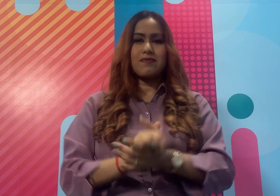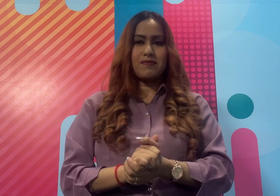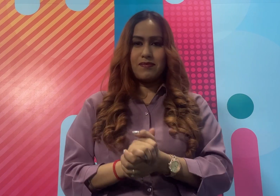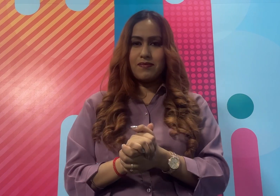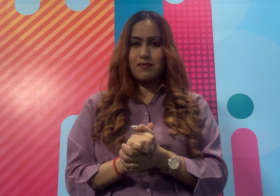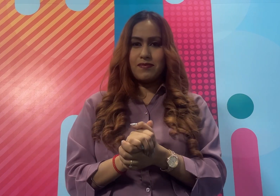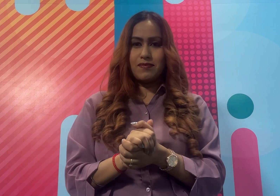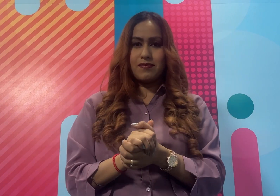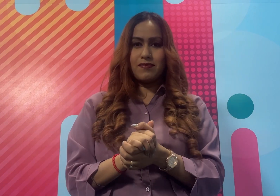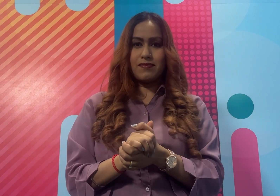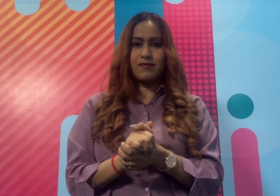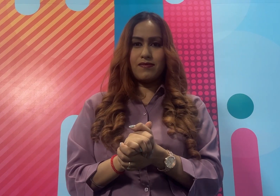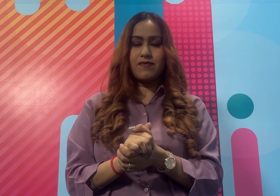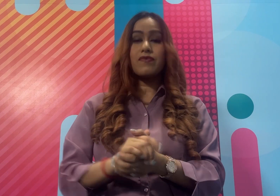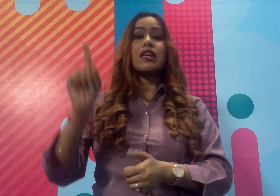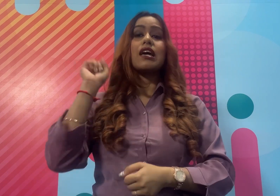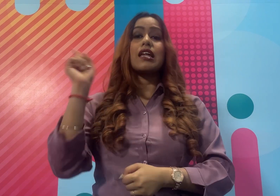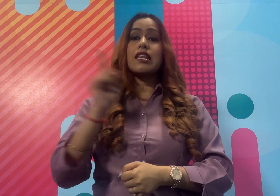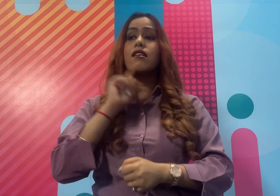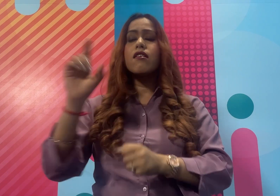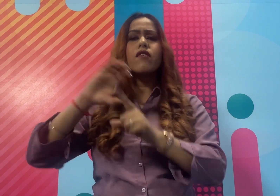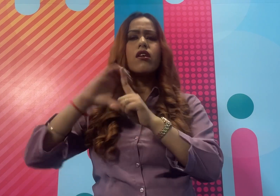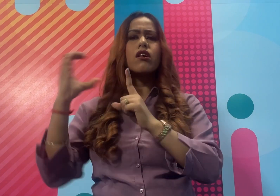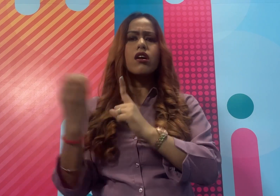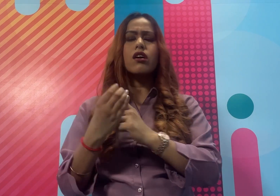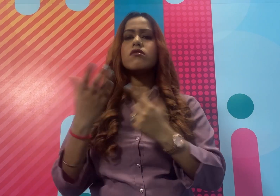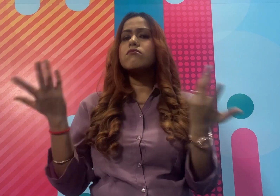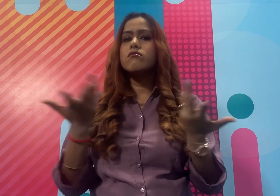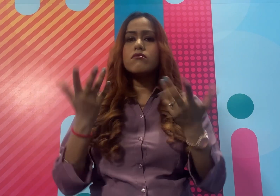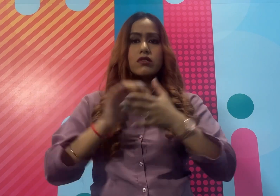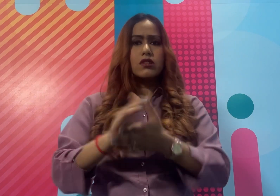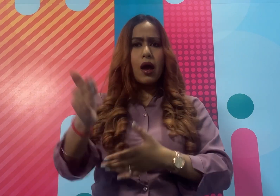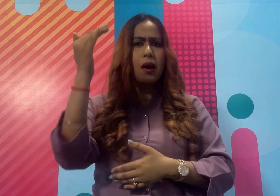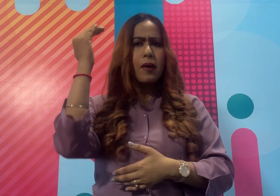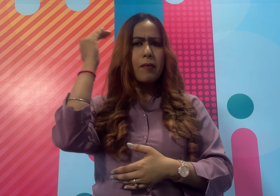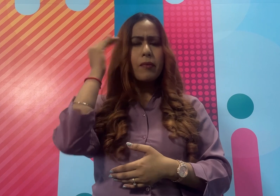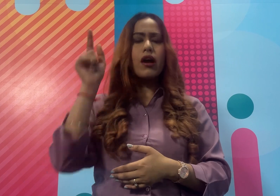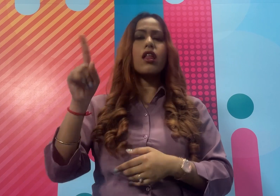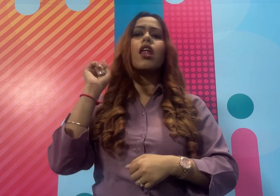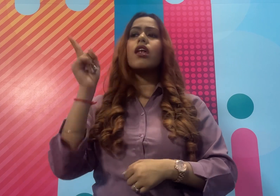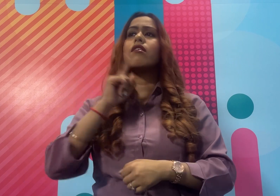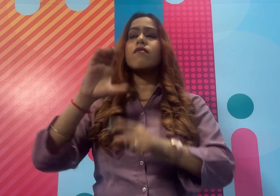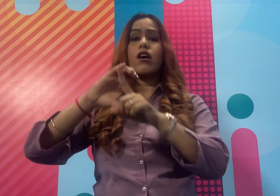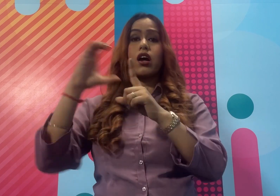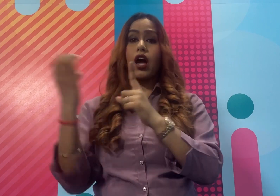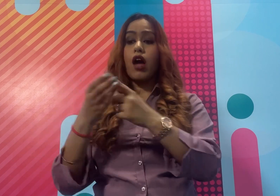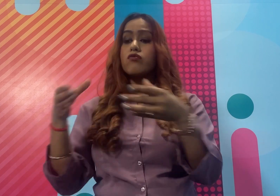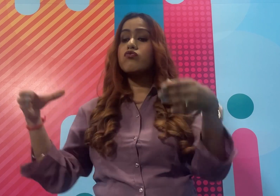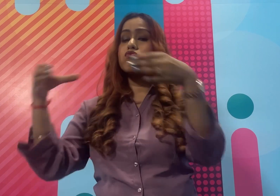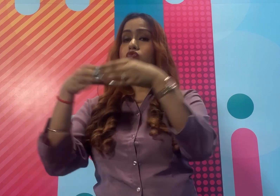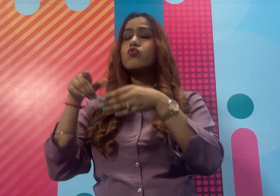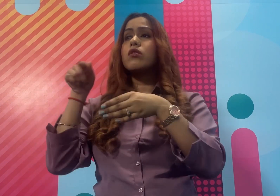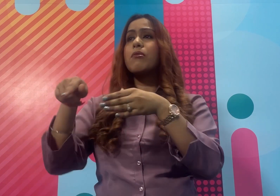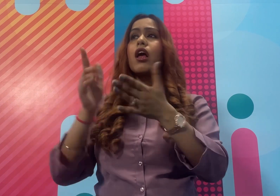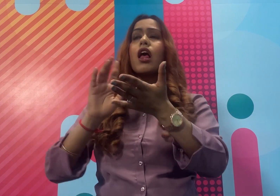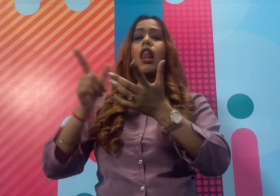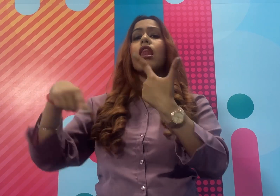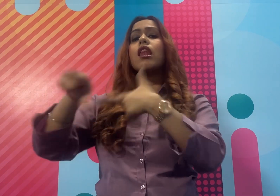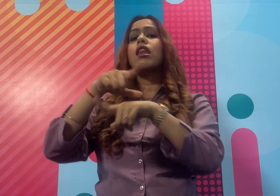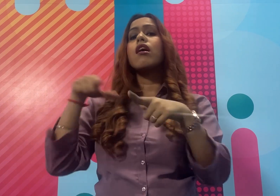आईए शुरू करते हैं deaf culture की बात करें तो हमें समझना ज़रूरी है कि deaf community